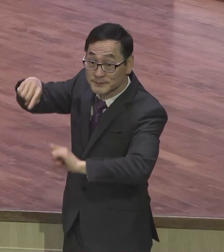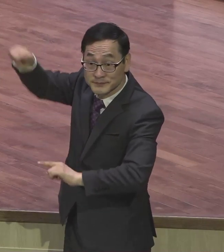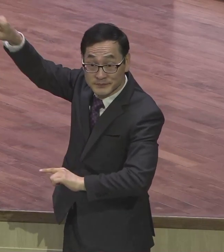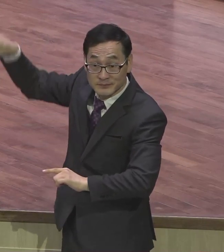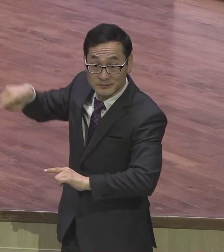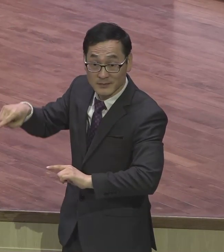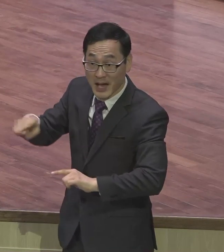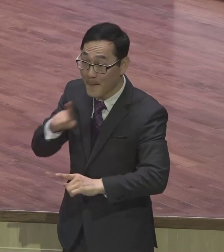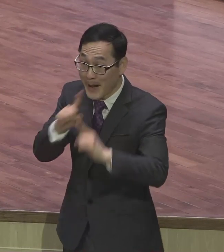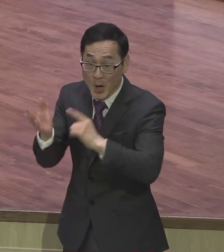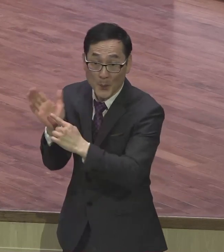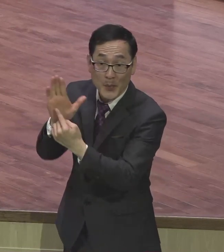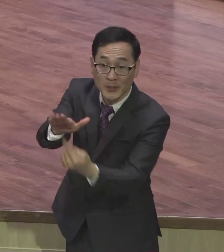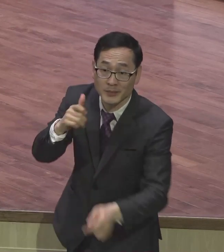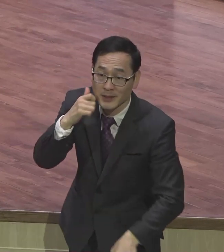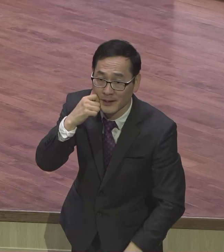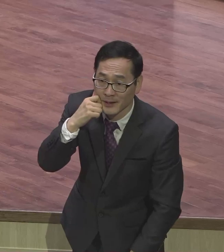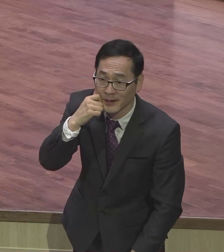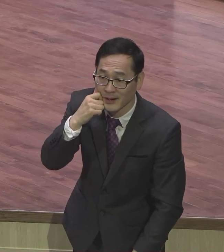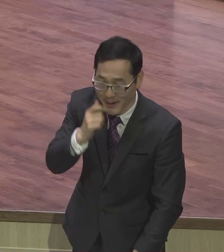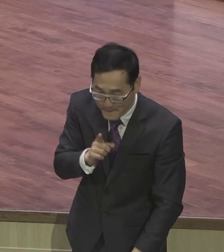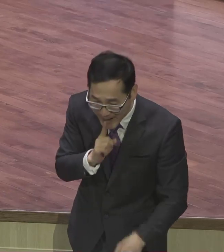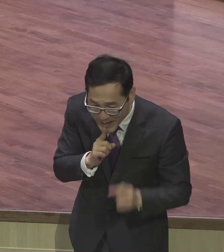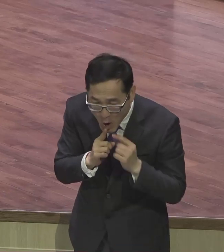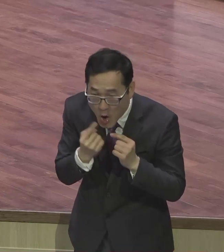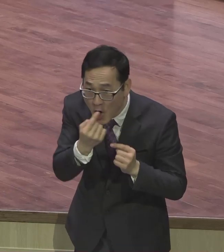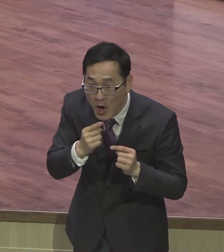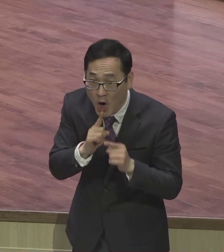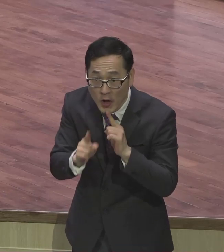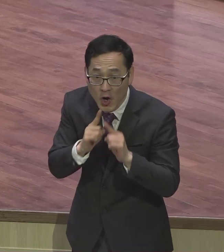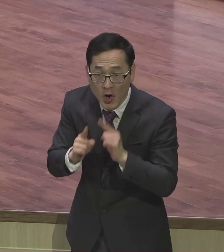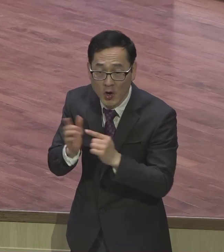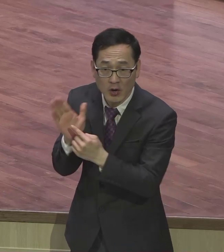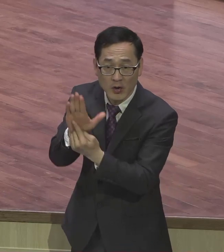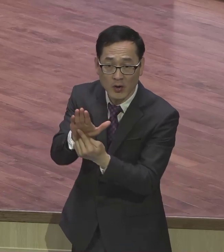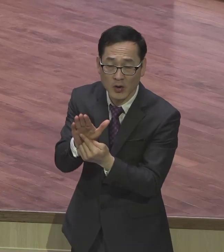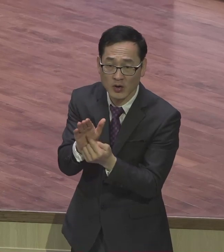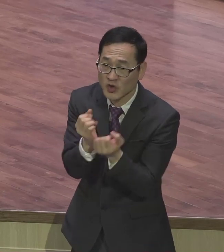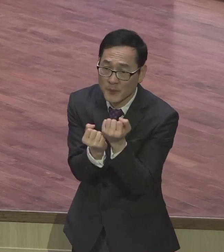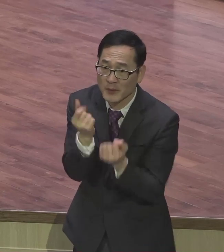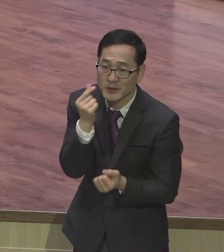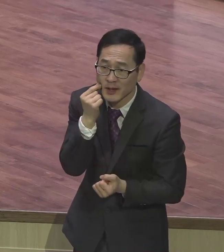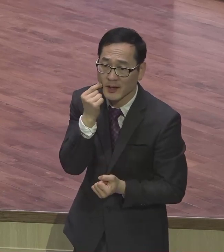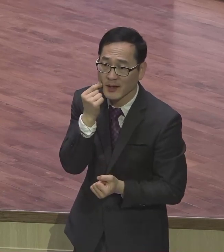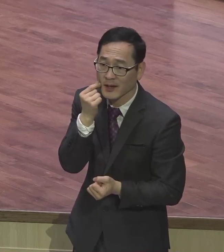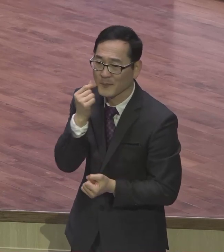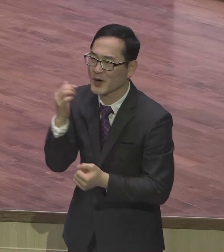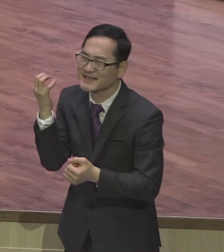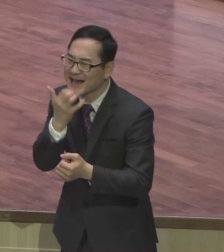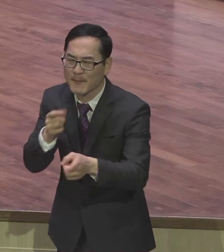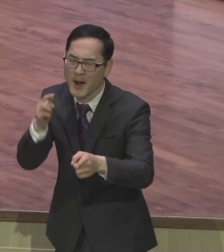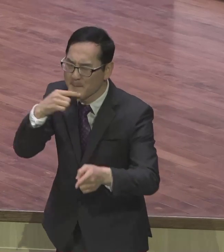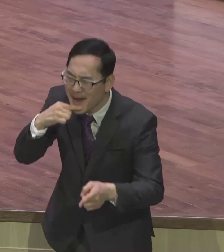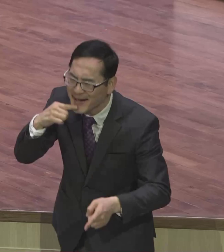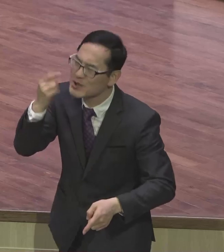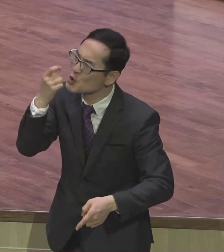이 표현을 더 할 수가 없어요 무슨 색깔을 보고 파랗다 노랗다 빨갛다 그렇게 표현을 못해 너무